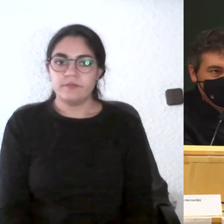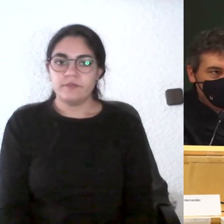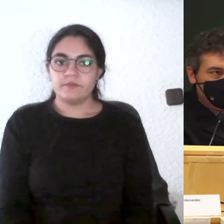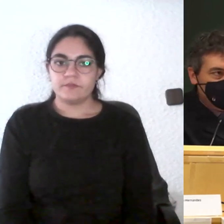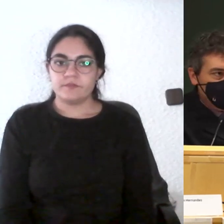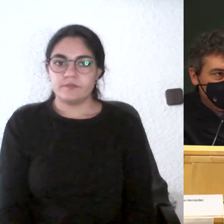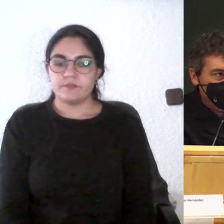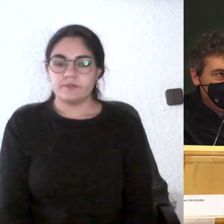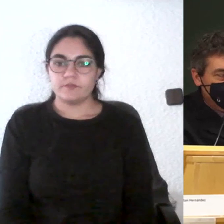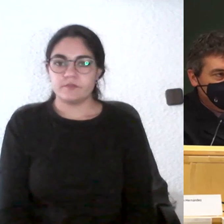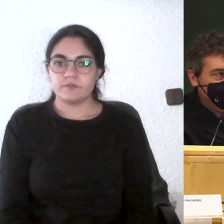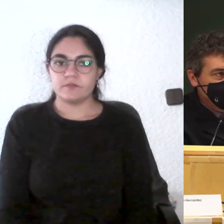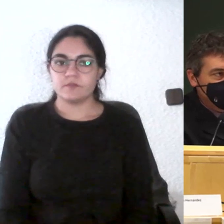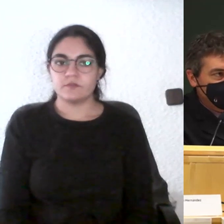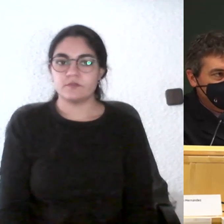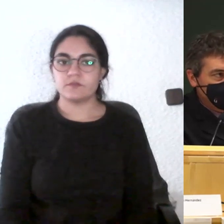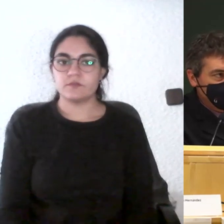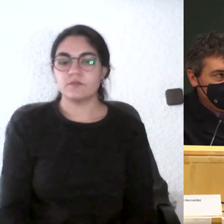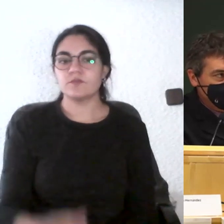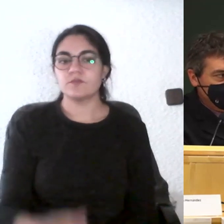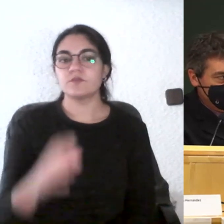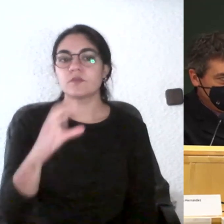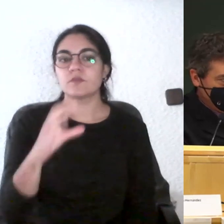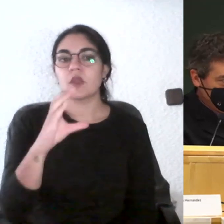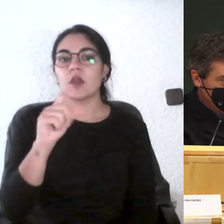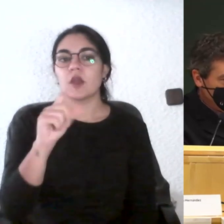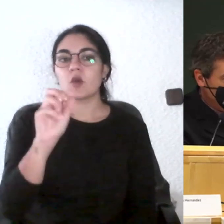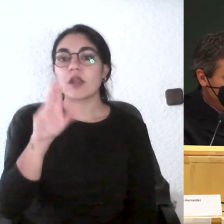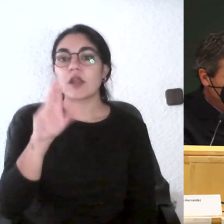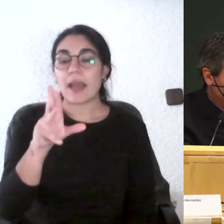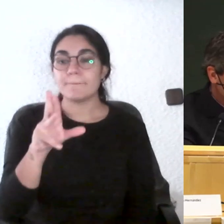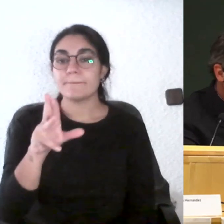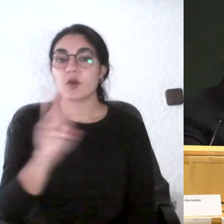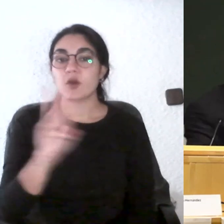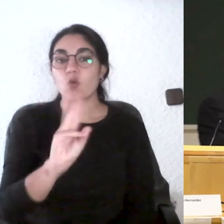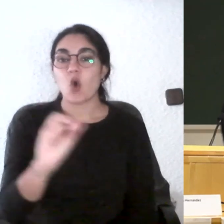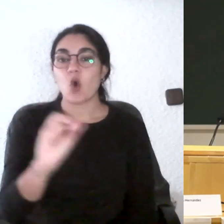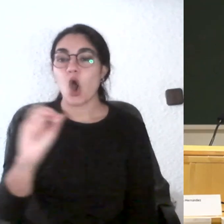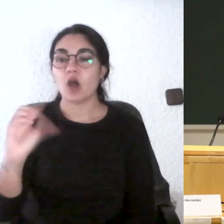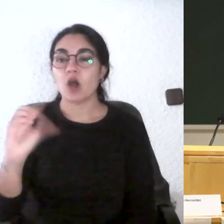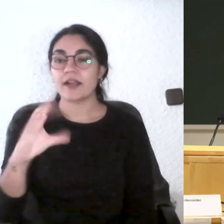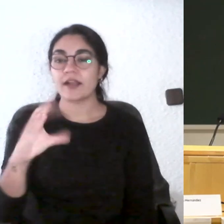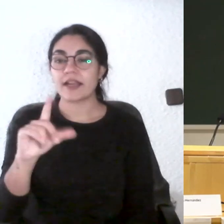¿cuál es el es el código evalúa urjc